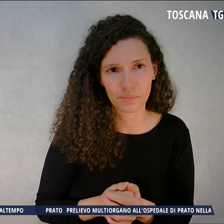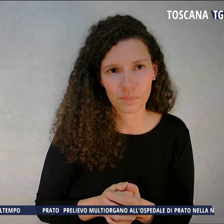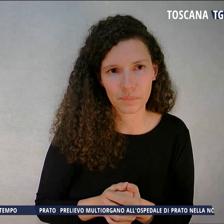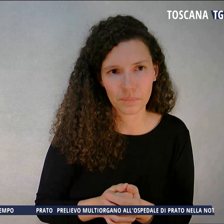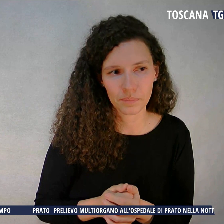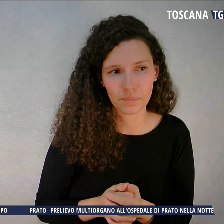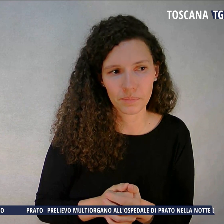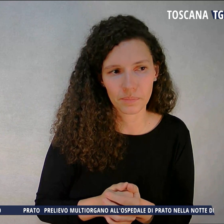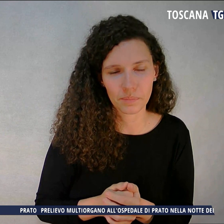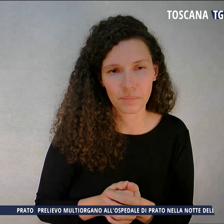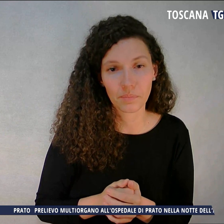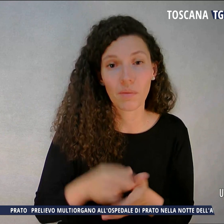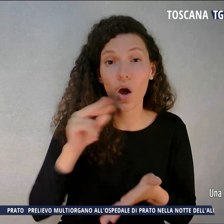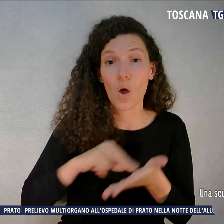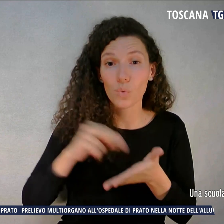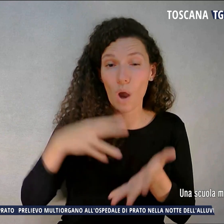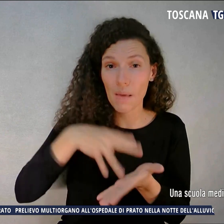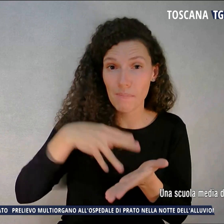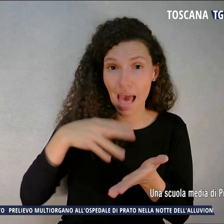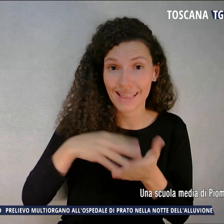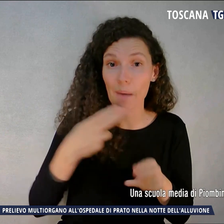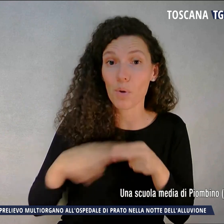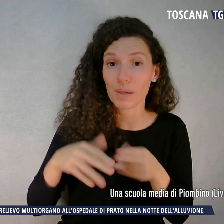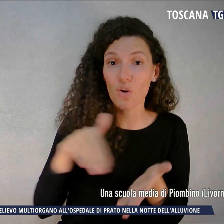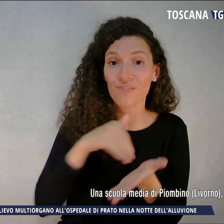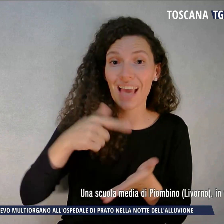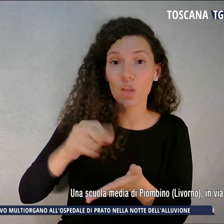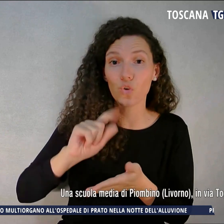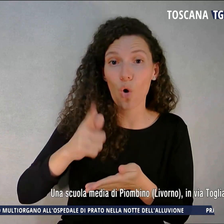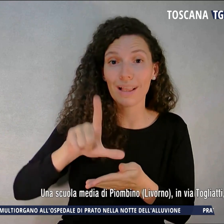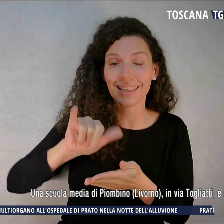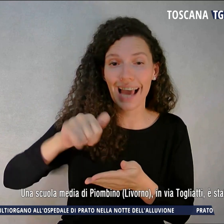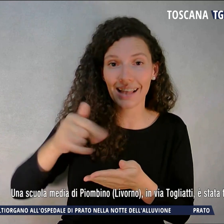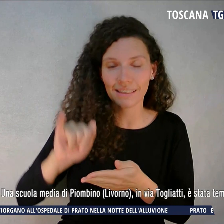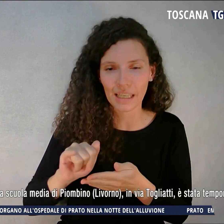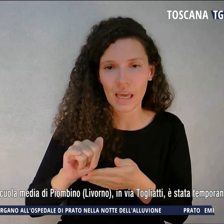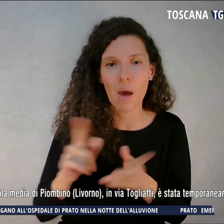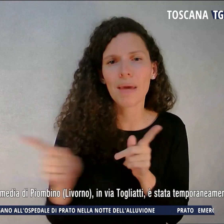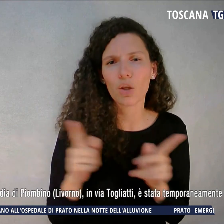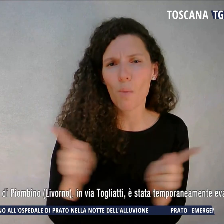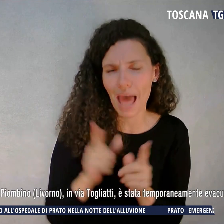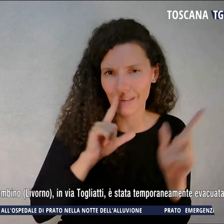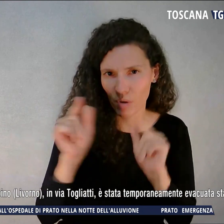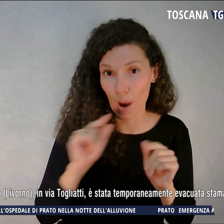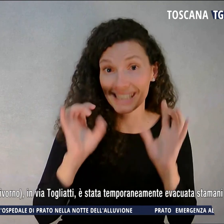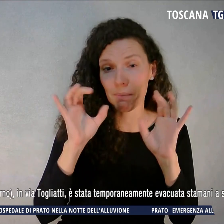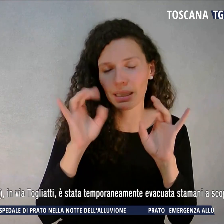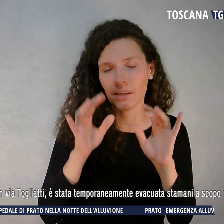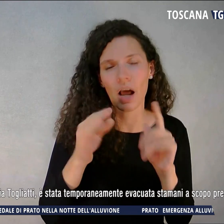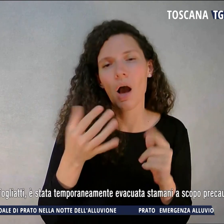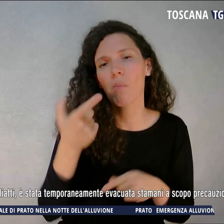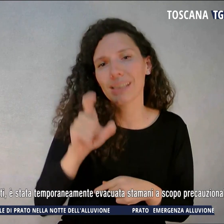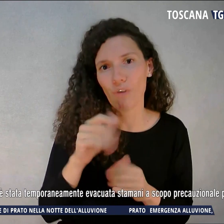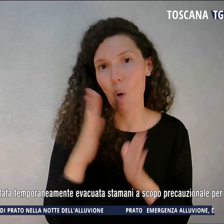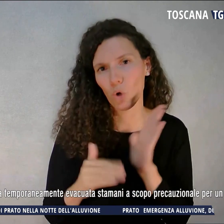È una scuola media di Piombino, in via Togliatti. È stata temporaneamente evacuata stamani a scopo precauzionale per un inizio